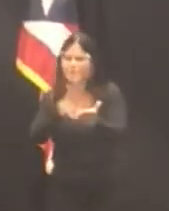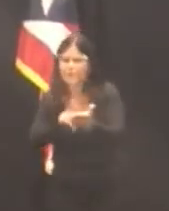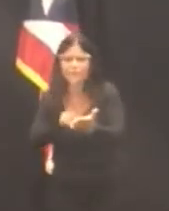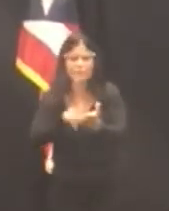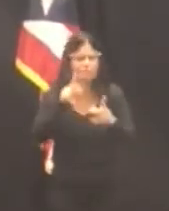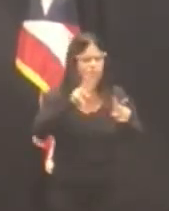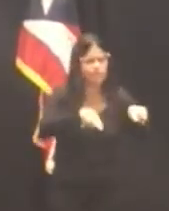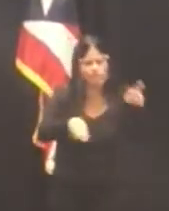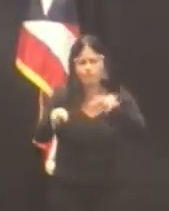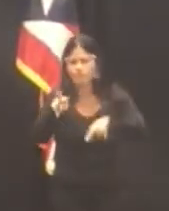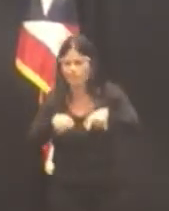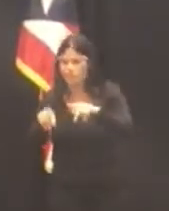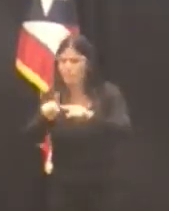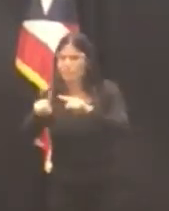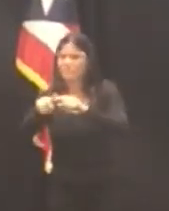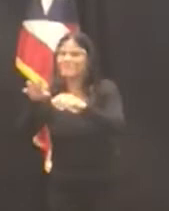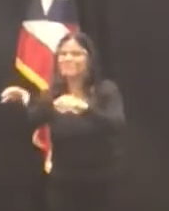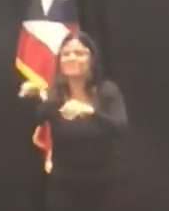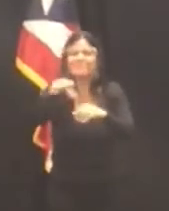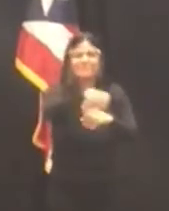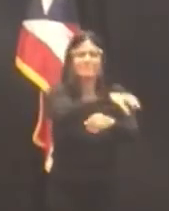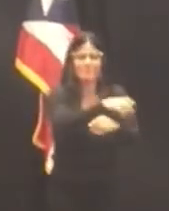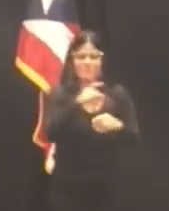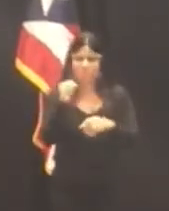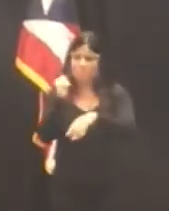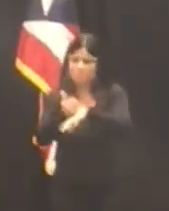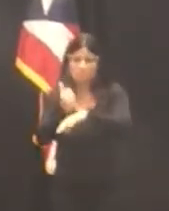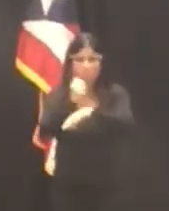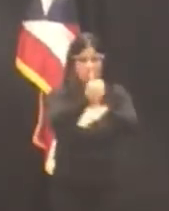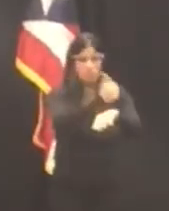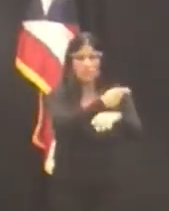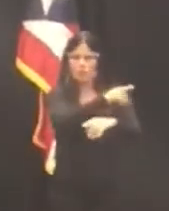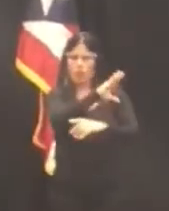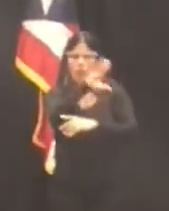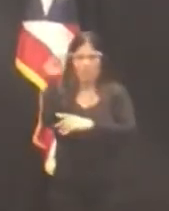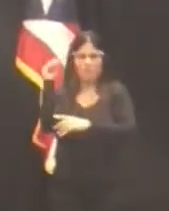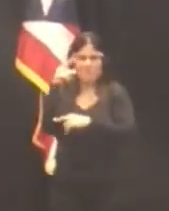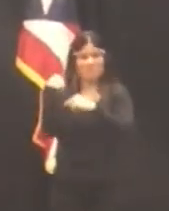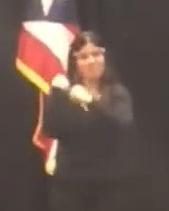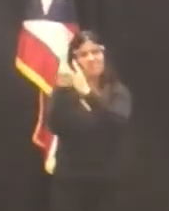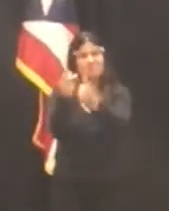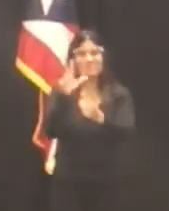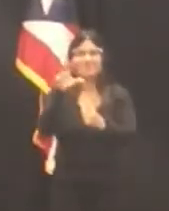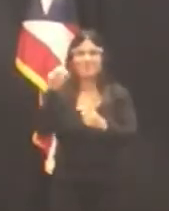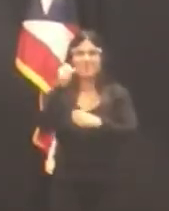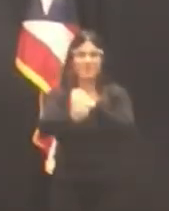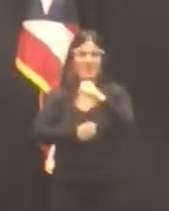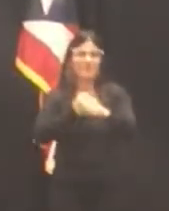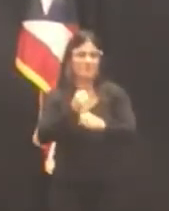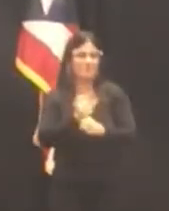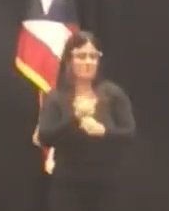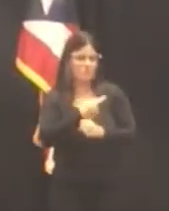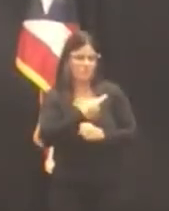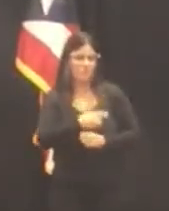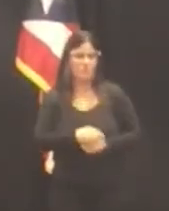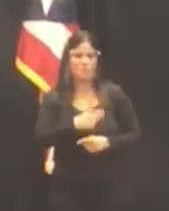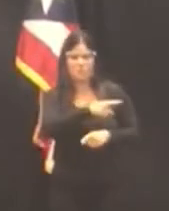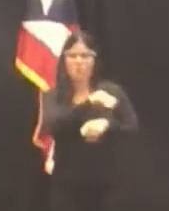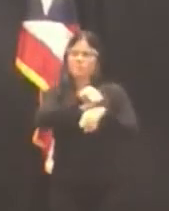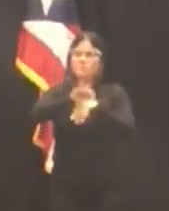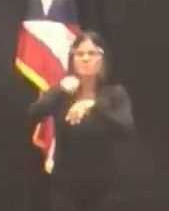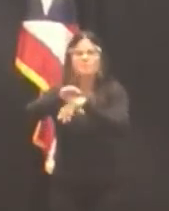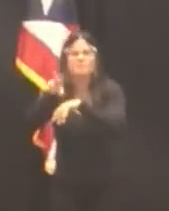y locales. fundó su propia firma hace más de 30 años. Fue asesor técnico en materias de